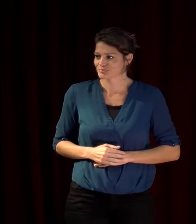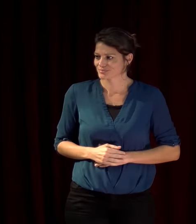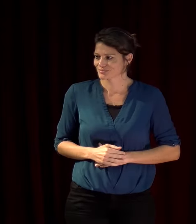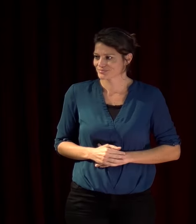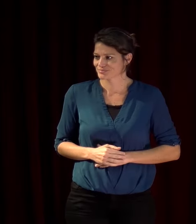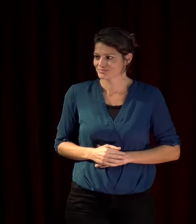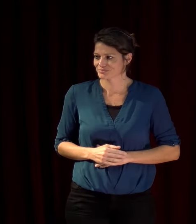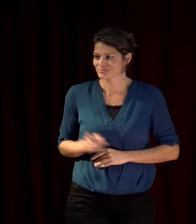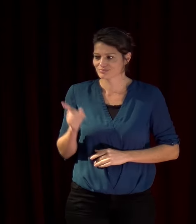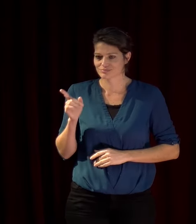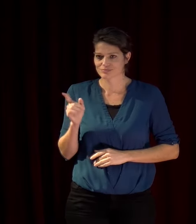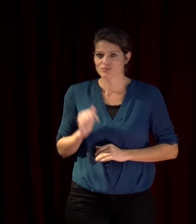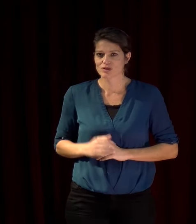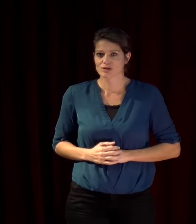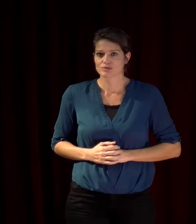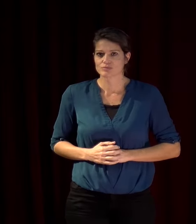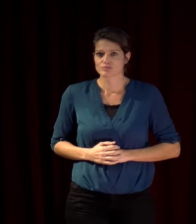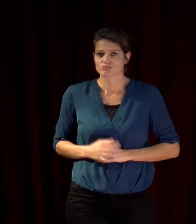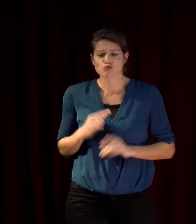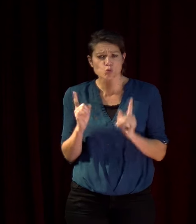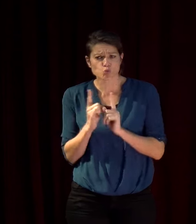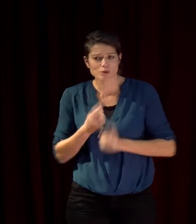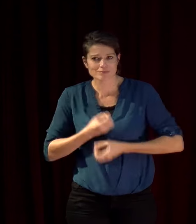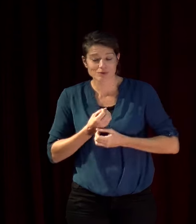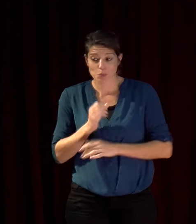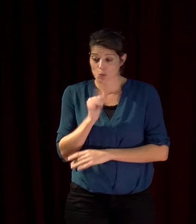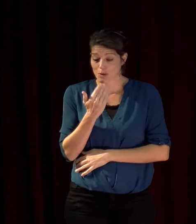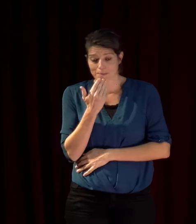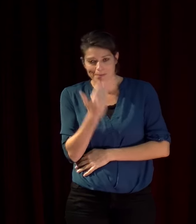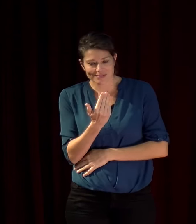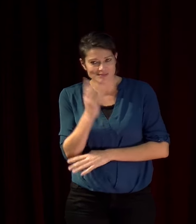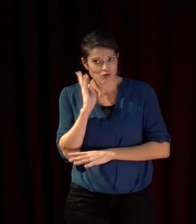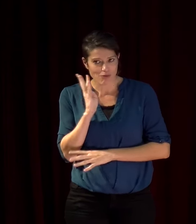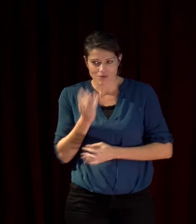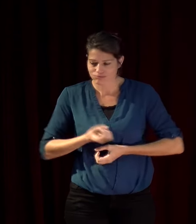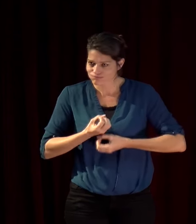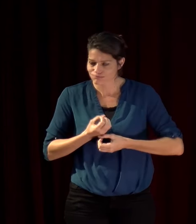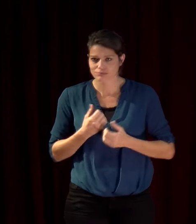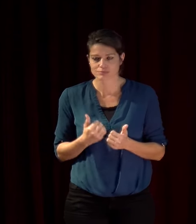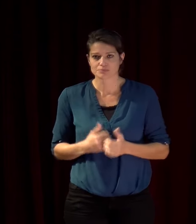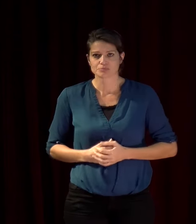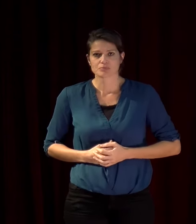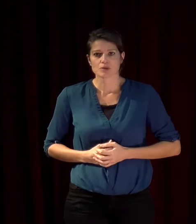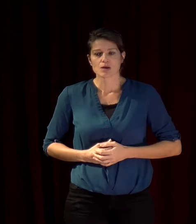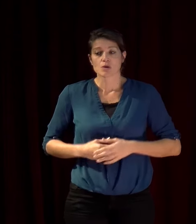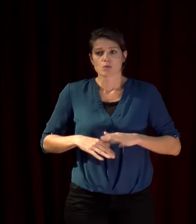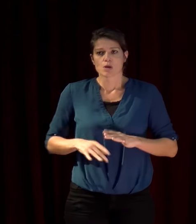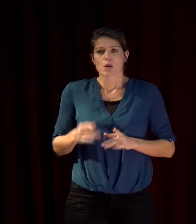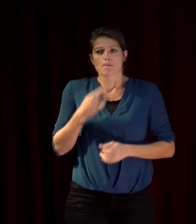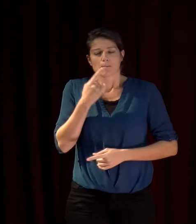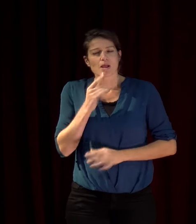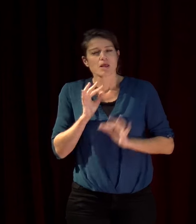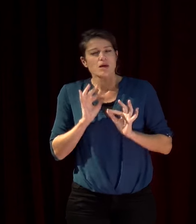je serai rapide merci pour votre conférence ceci dit vous avez parlé des